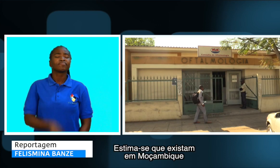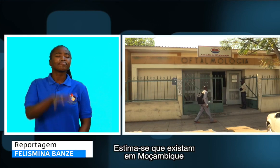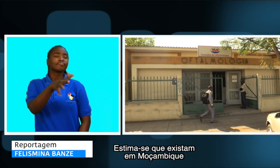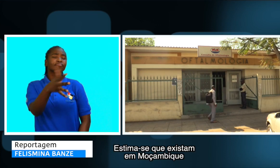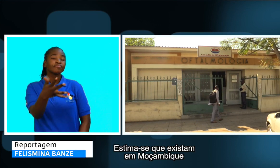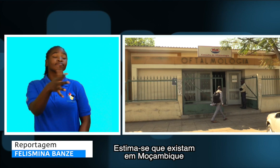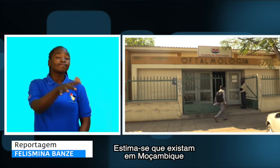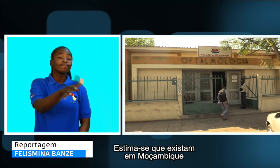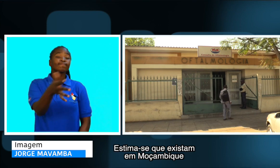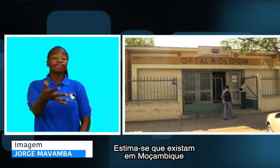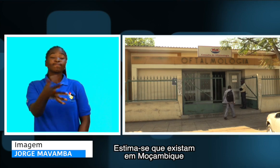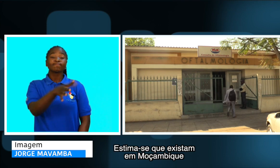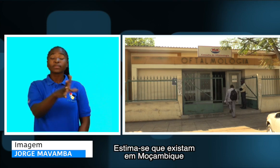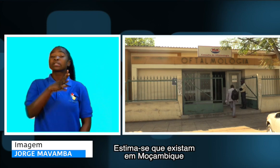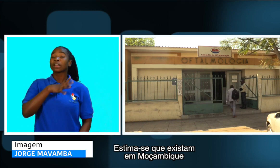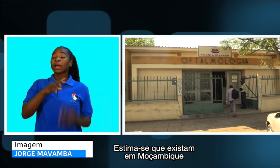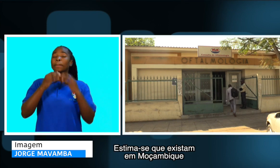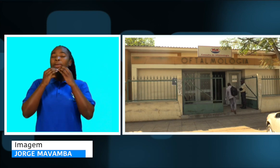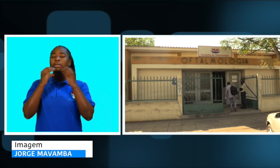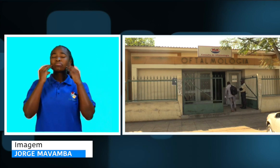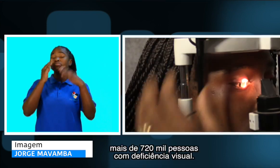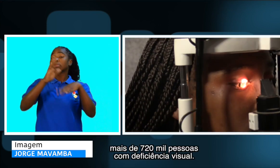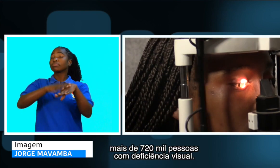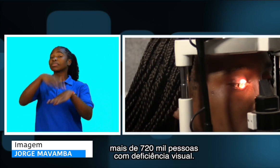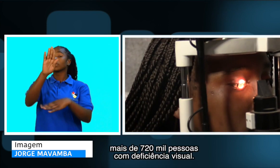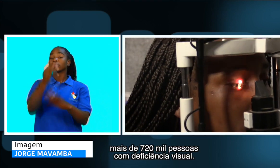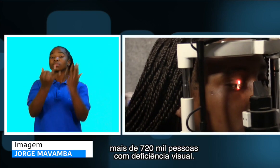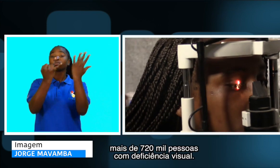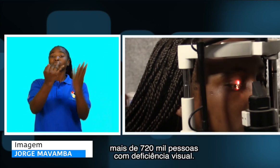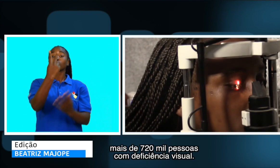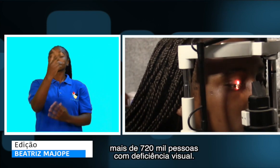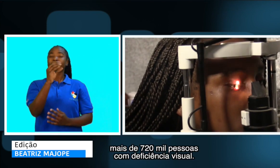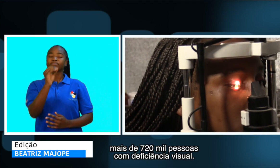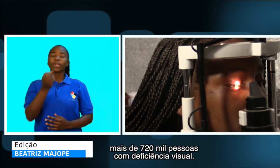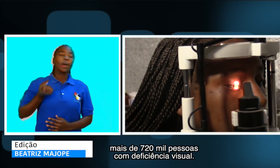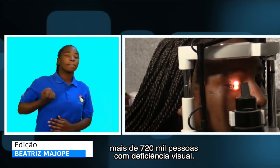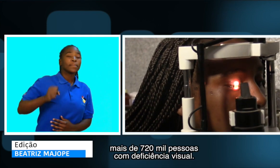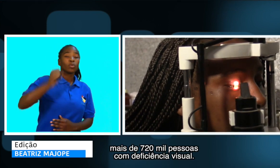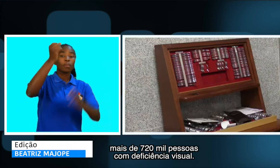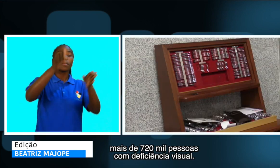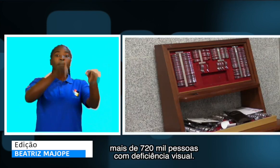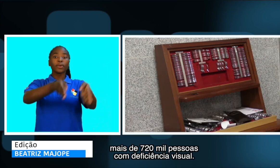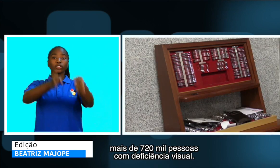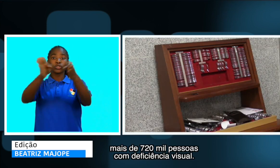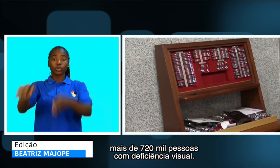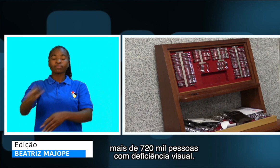Estima-se que existam em Moçambique mais de 720 mil pessoas com deficiência visual.